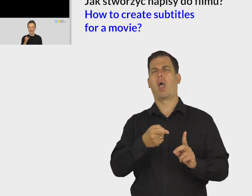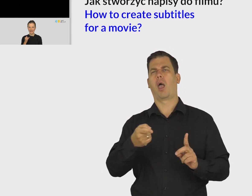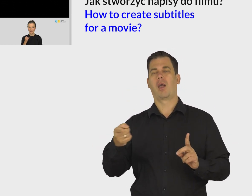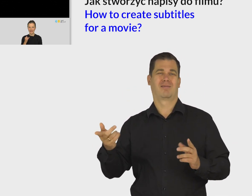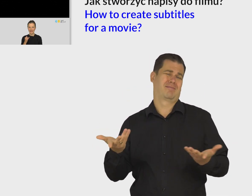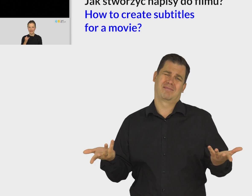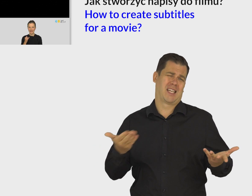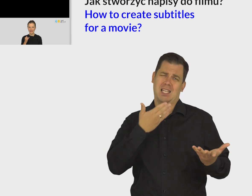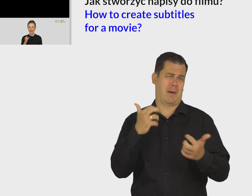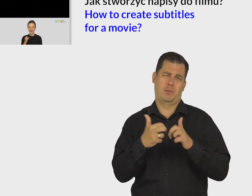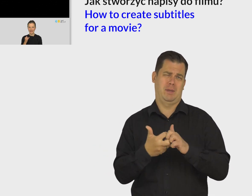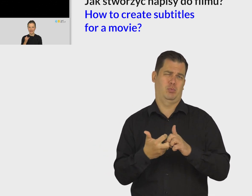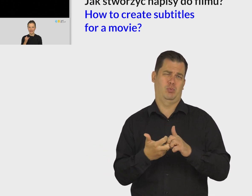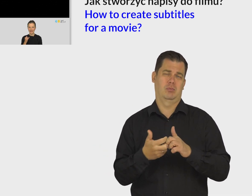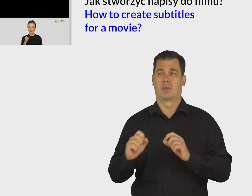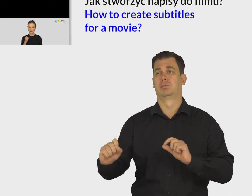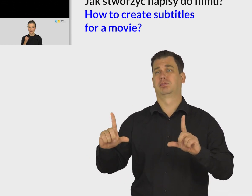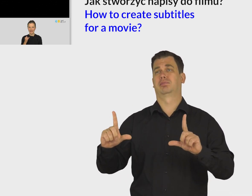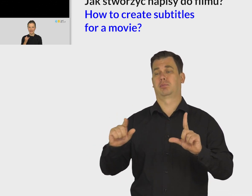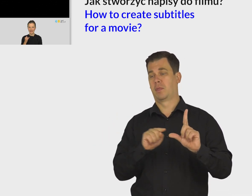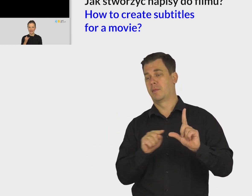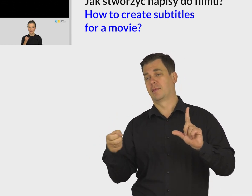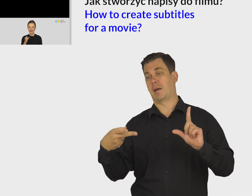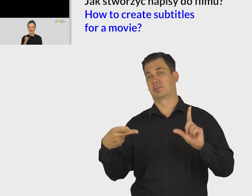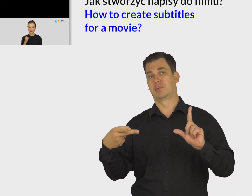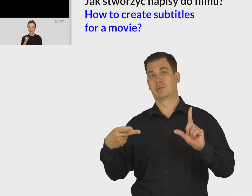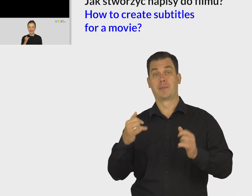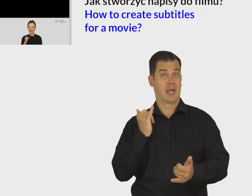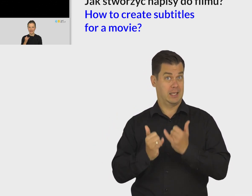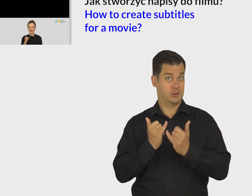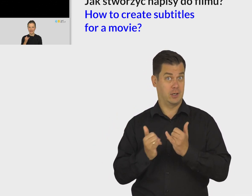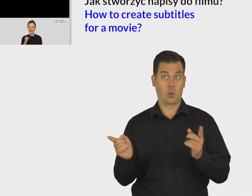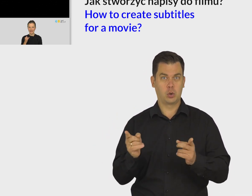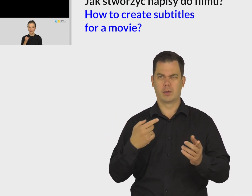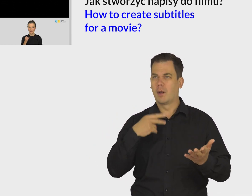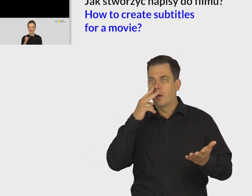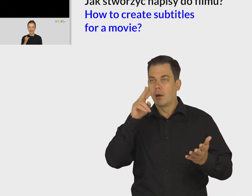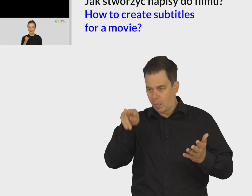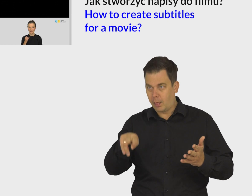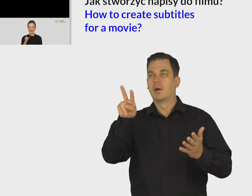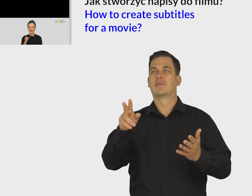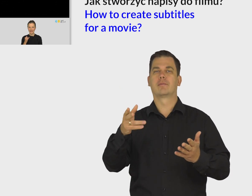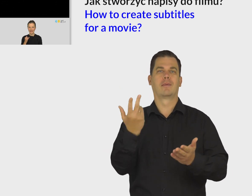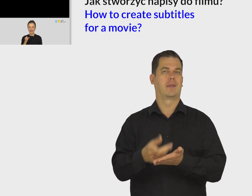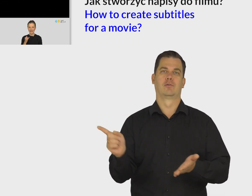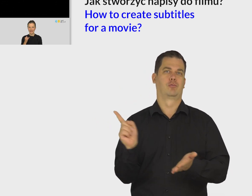Jeżeli napis wyświetla się zbyt długo, nie stanowi to większego problemu. Jeżeli wyświetla się za krótko,